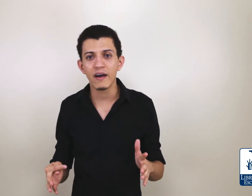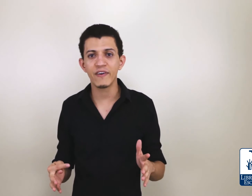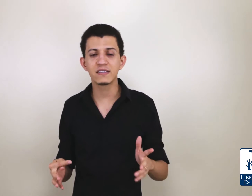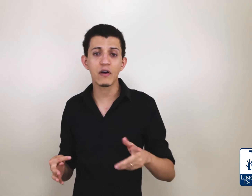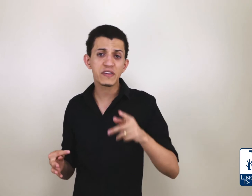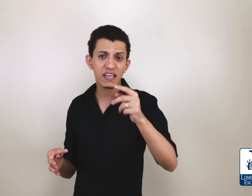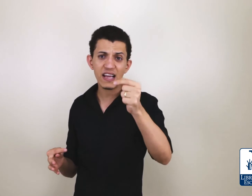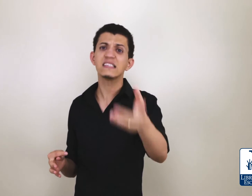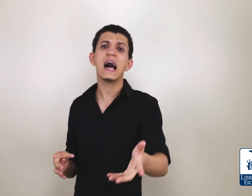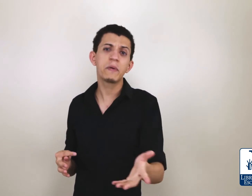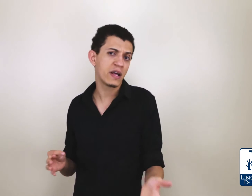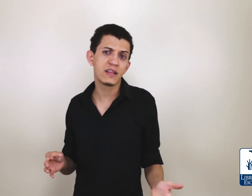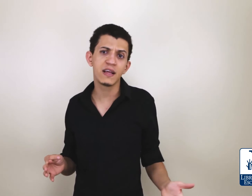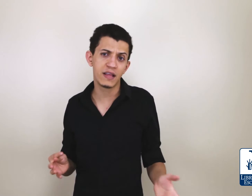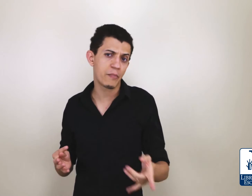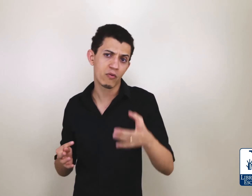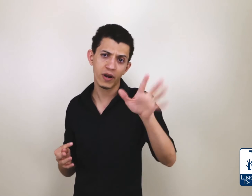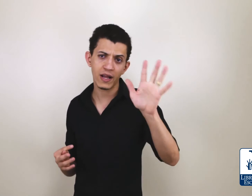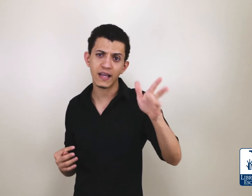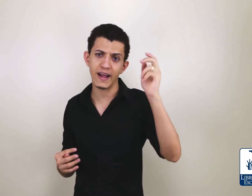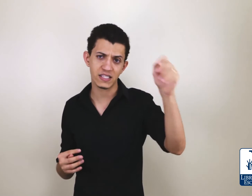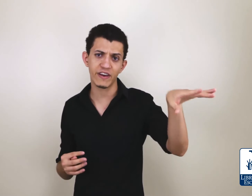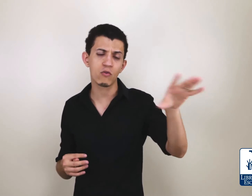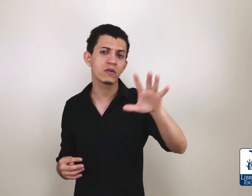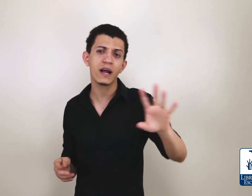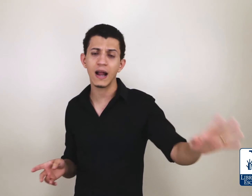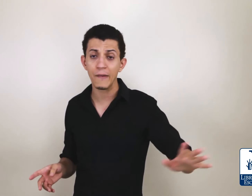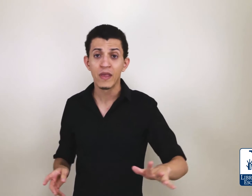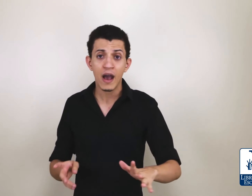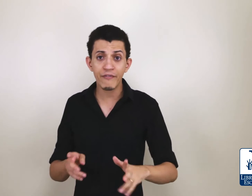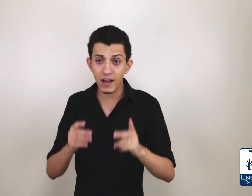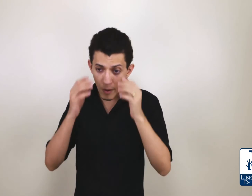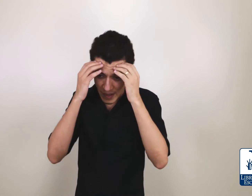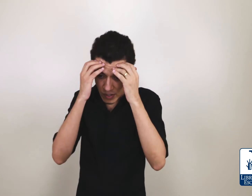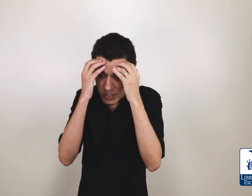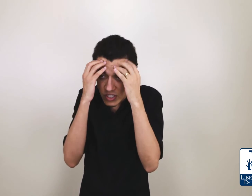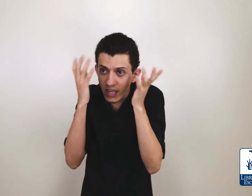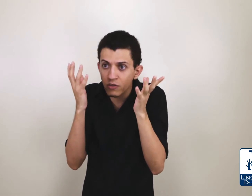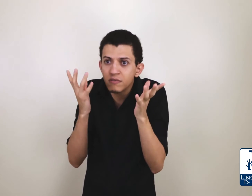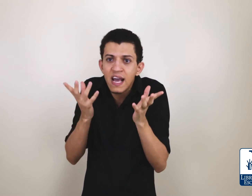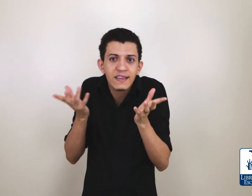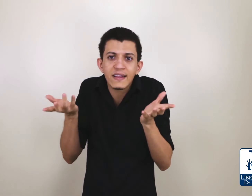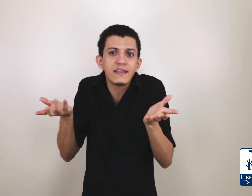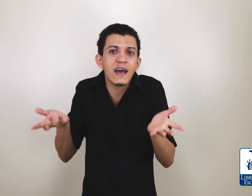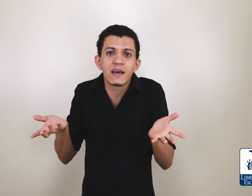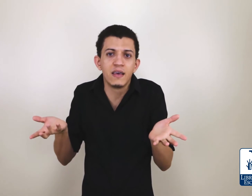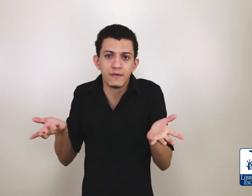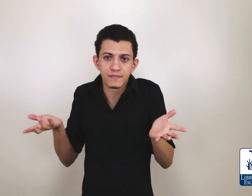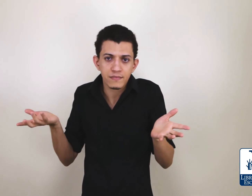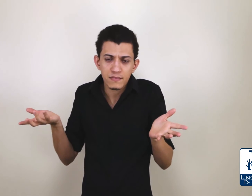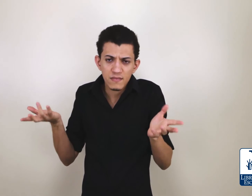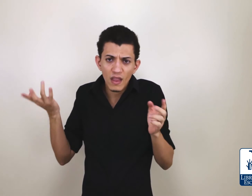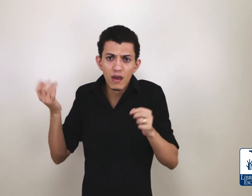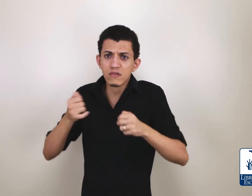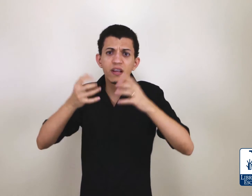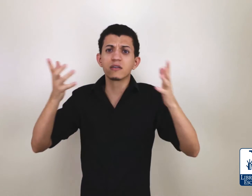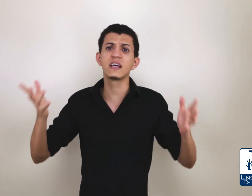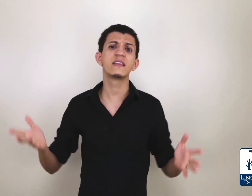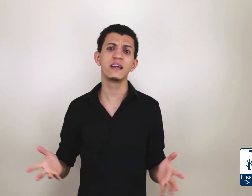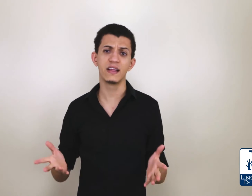Aí, falei assim, talvez você nem saiba o que é TDD. Procure aí na internet, você vai encontrar lá. Eu falei com a pessoa assim, gente, não tem TDD aqui. Eu não sei onde tem TDD.